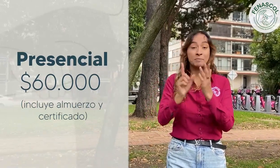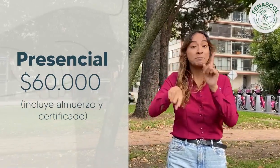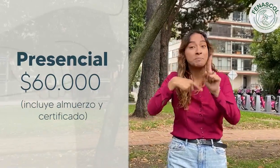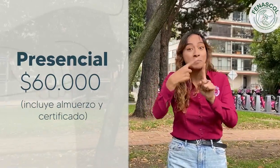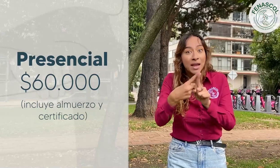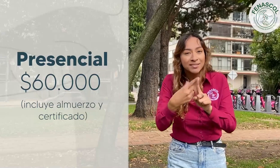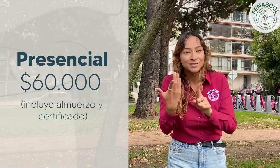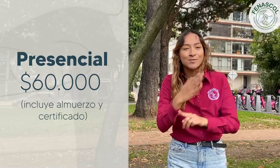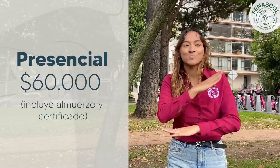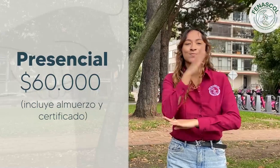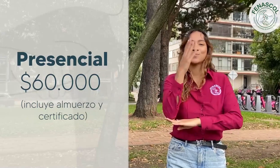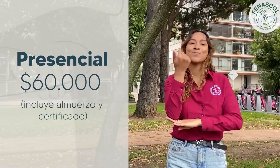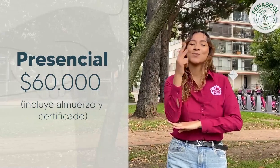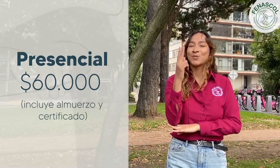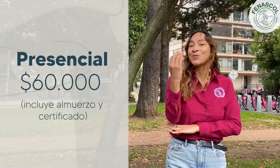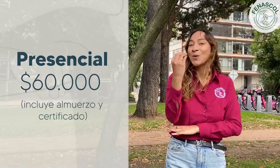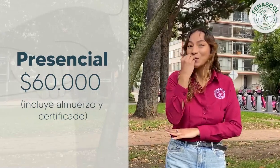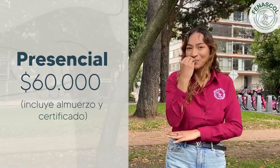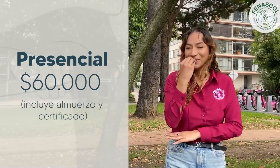certificado y el almuerzo.